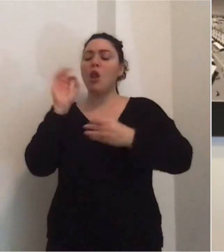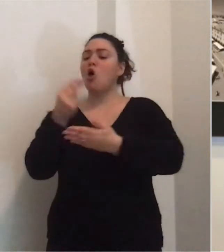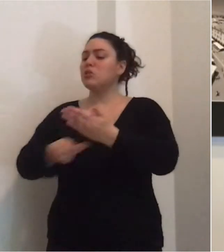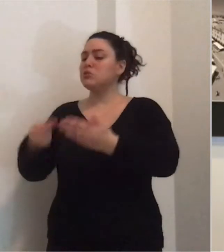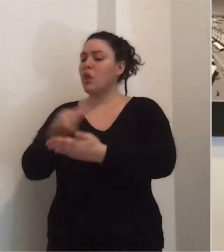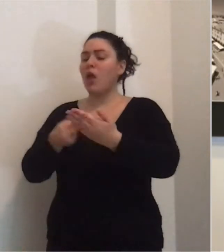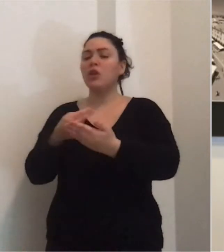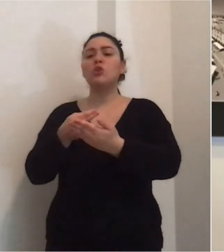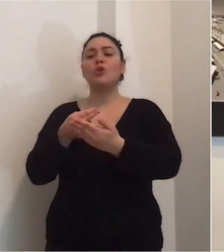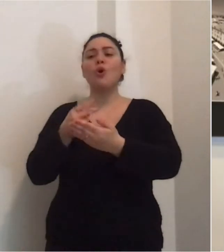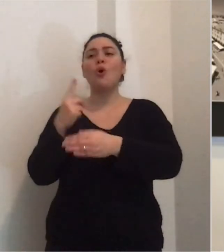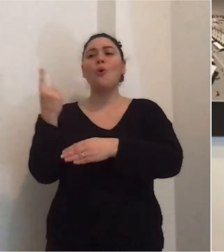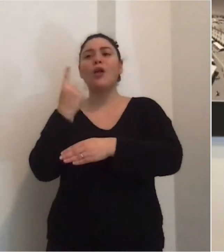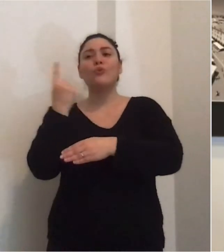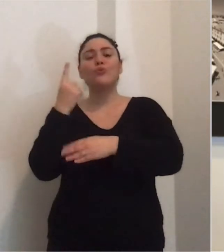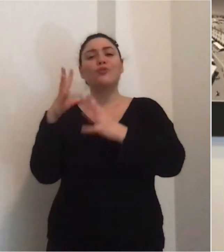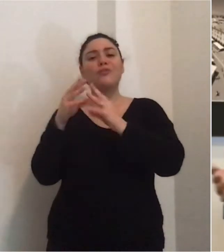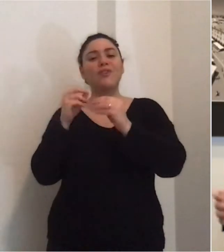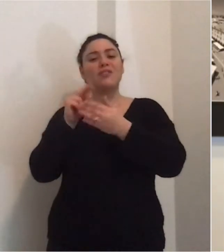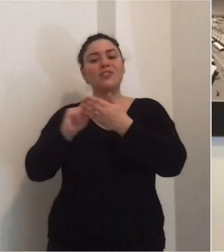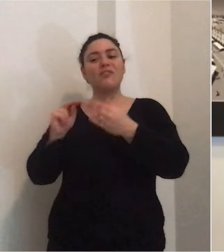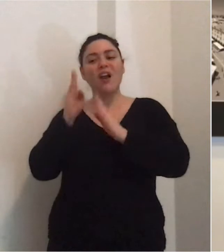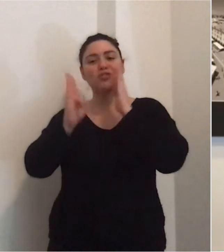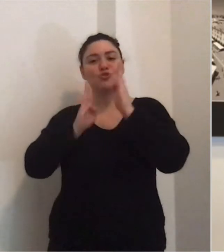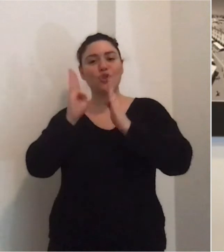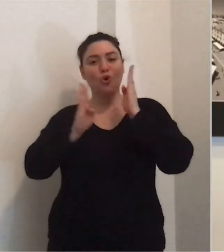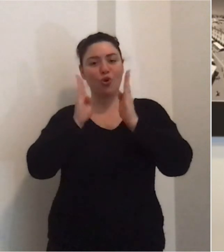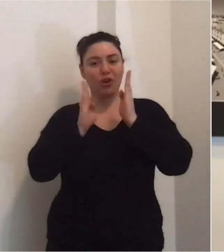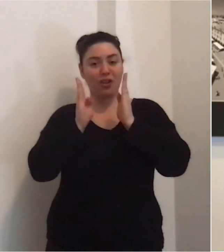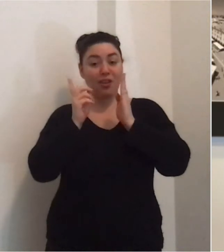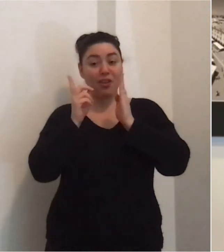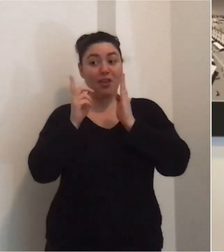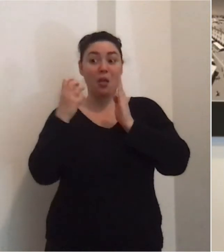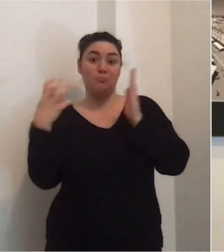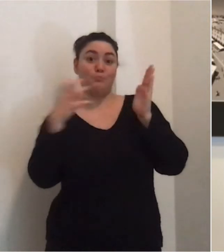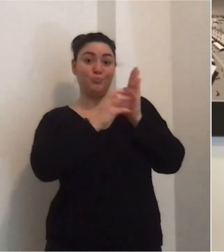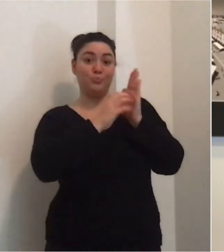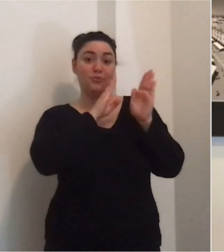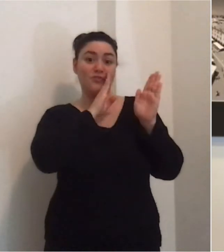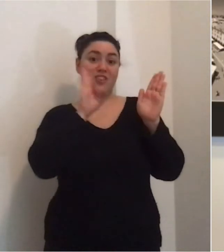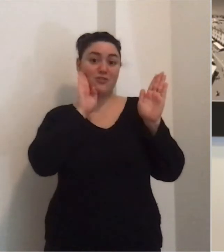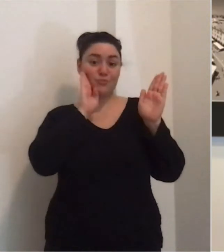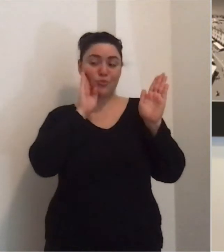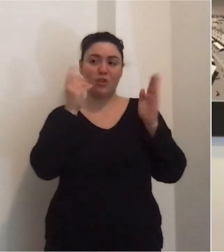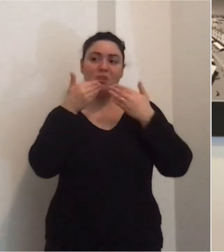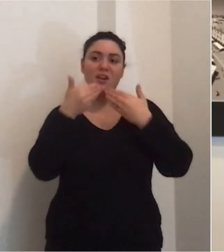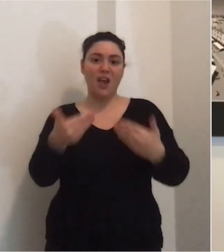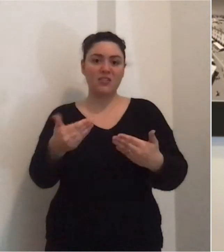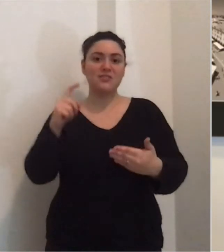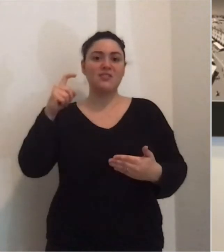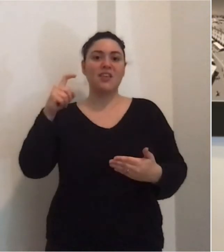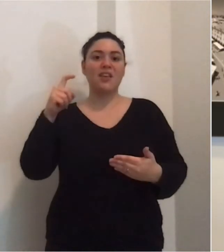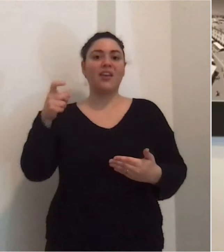col pensiero, chi lo farà facendo un disegno, qualcuno l'ha fatto facendo una canzone, anzi postando una canzone,